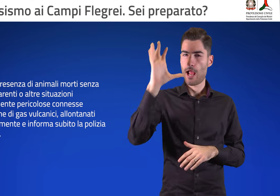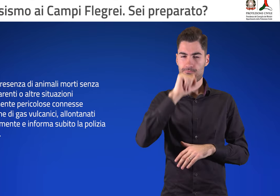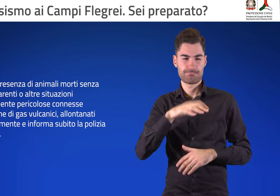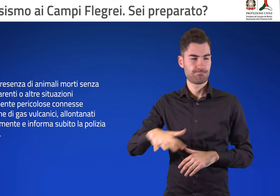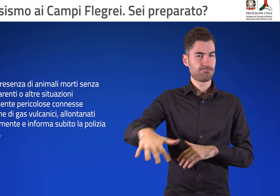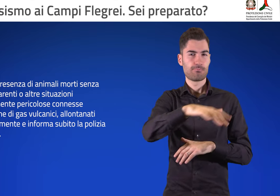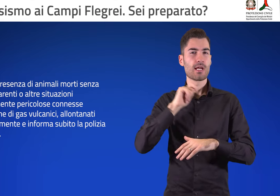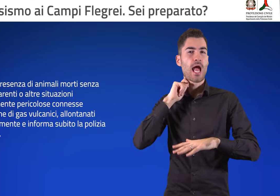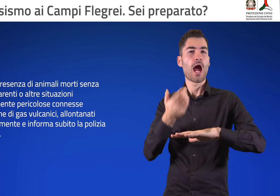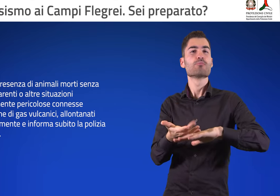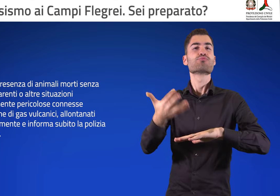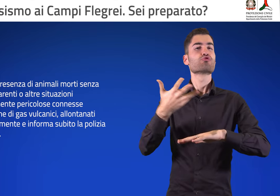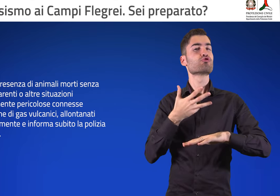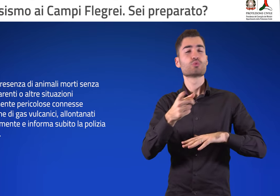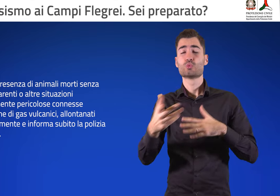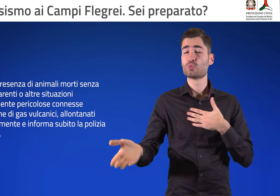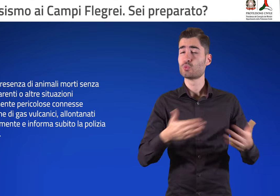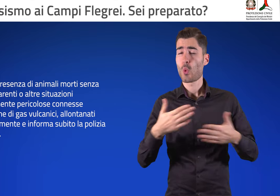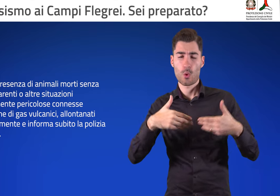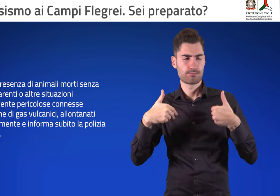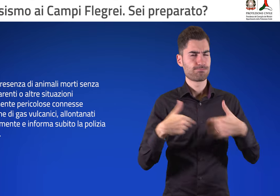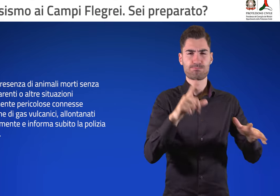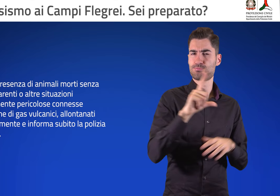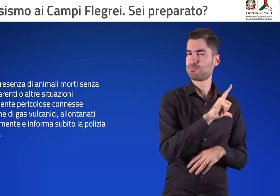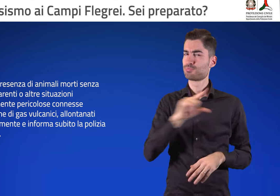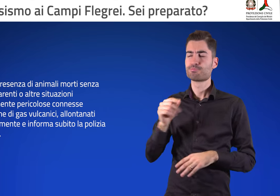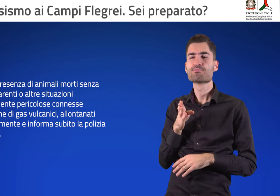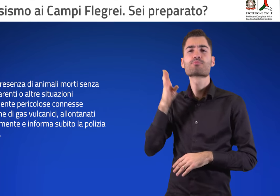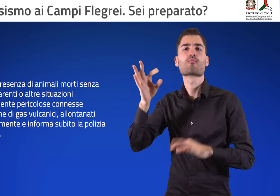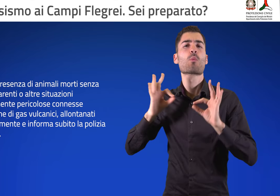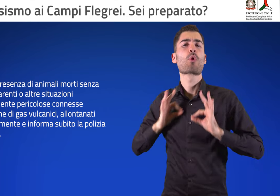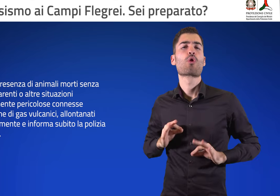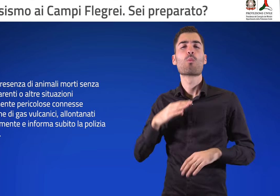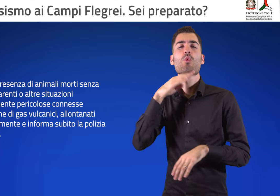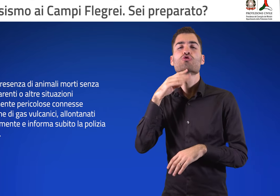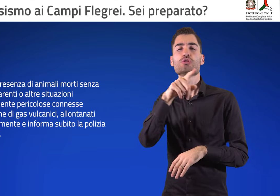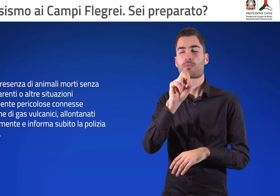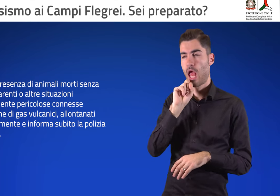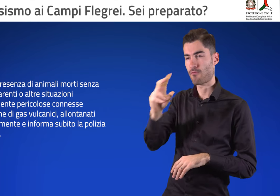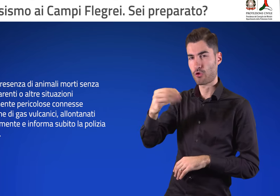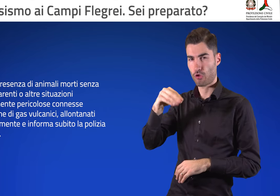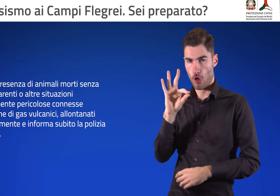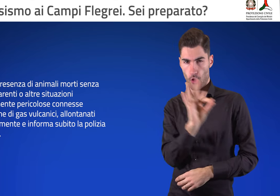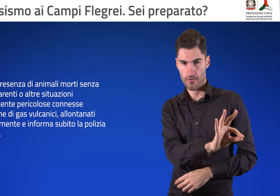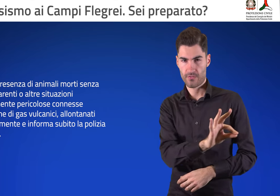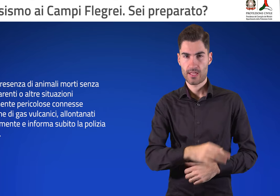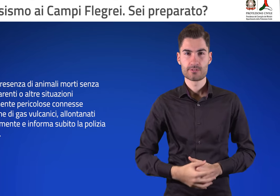all'emissione di gas vulcanici, allontanati immediatamente e informa subito la Polizia Municipale.